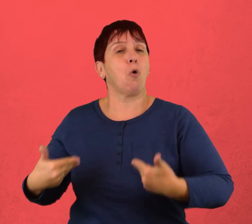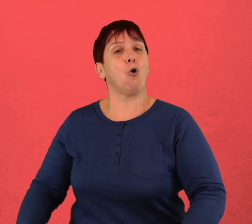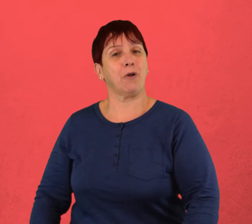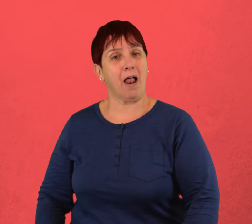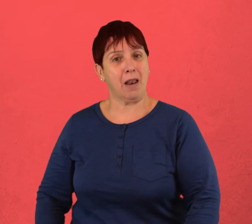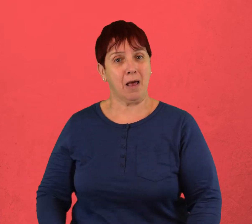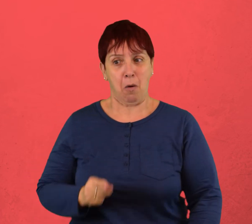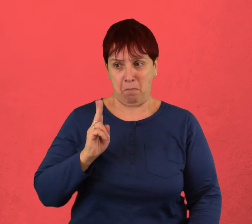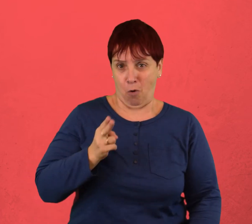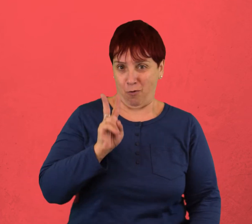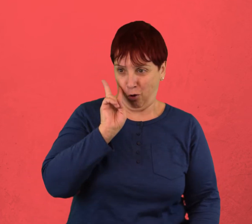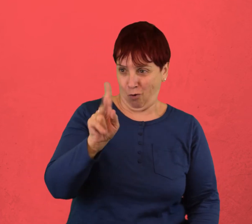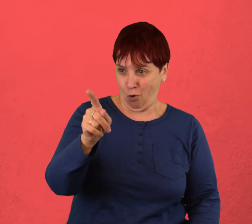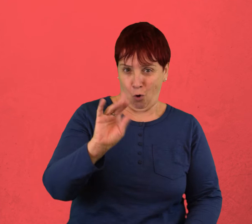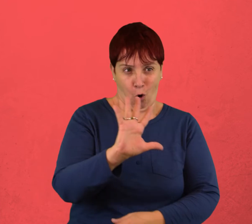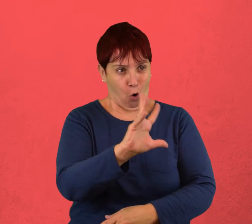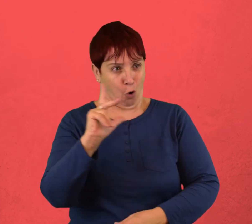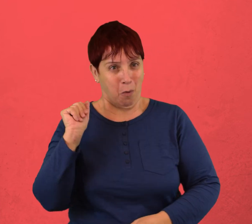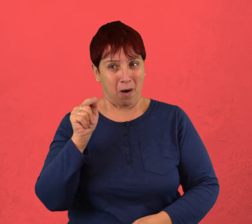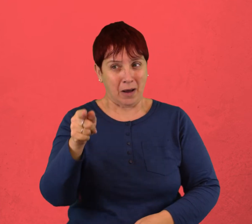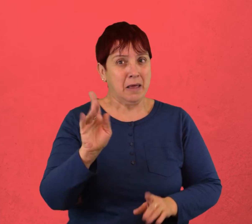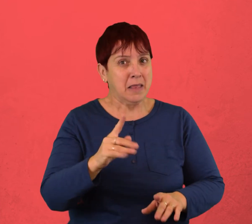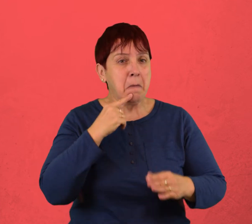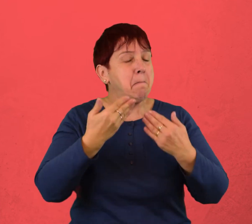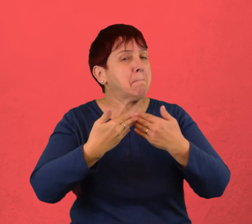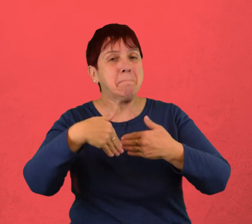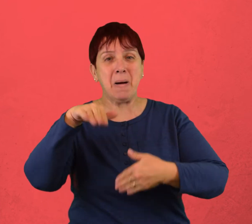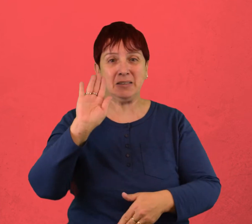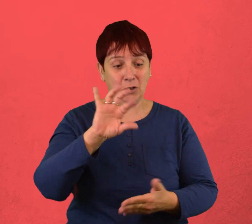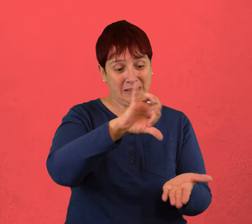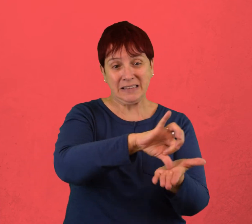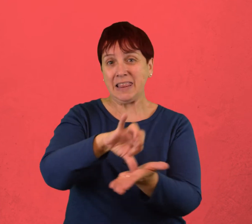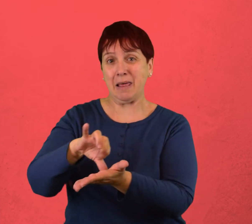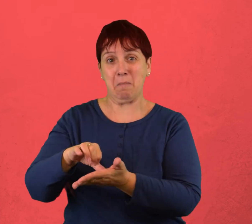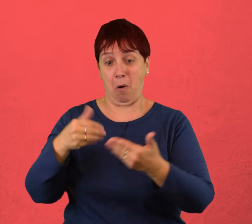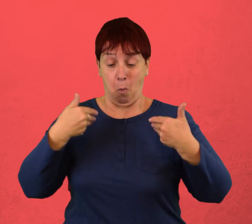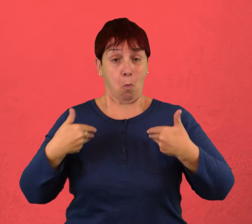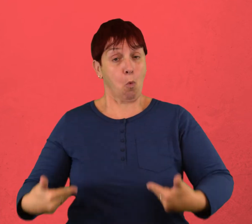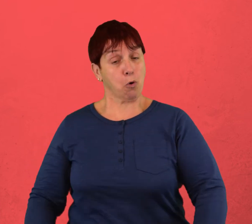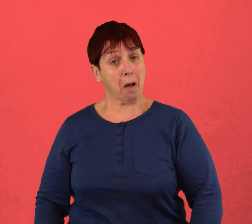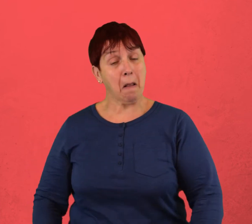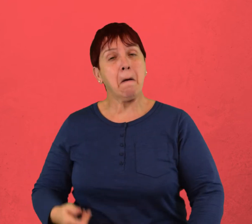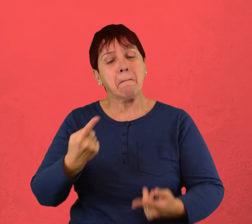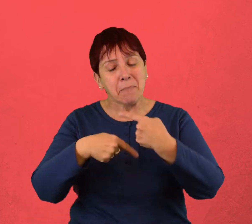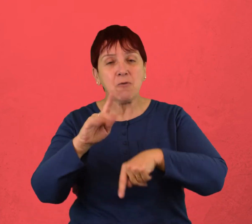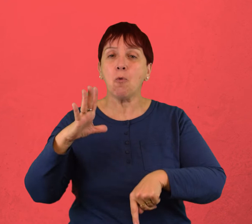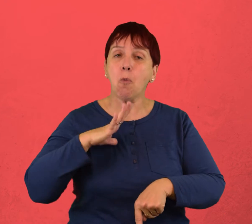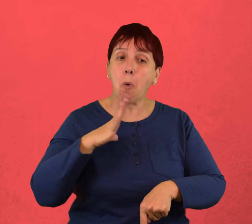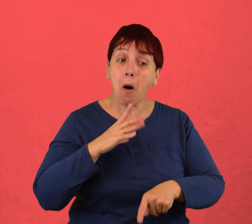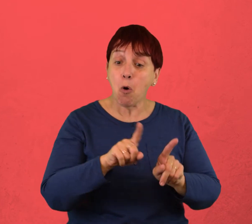Está mal visto robar y eso es un consenso entre los sistemas morales. Pero existen casos donde lo